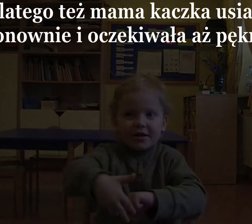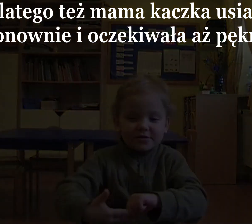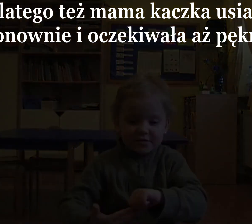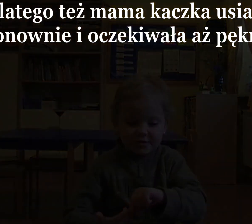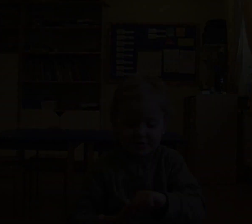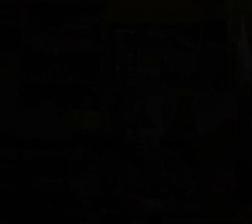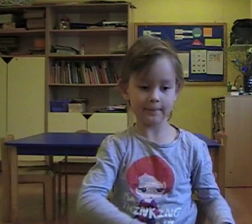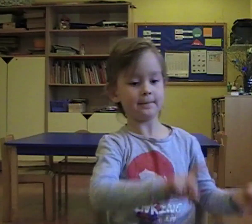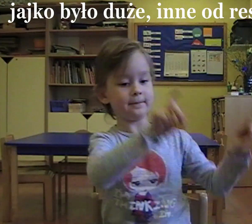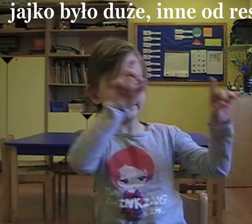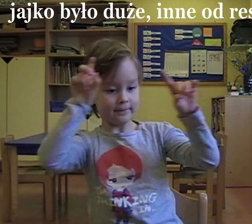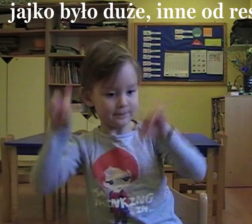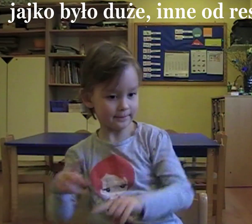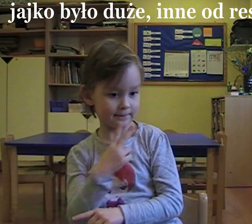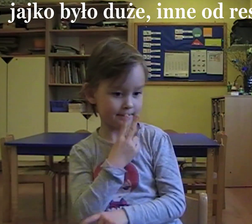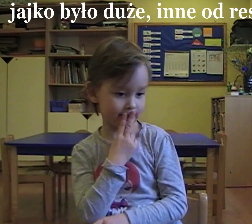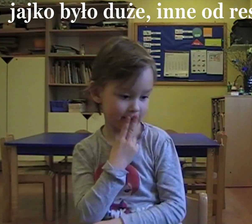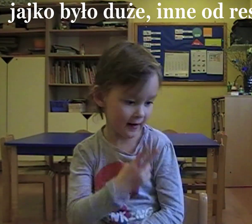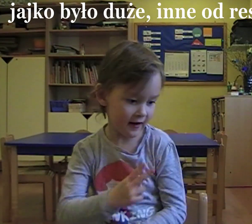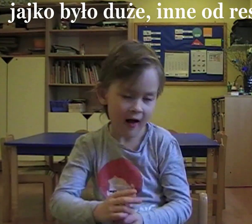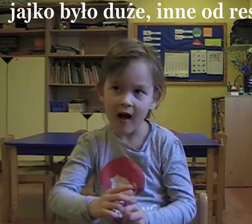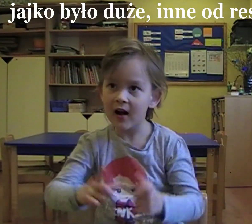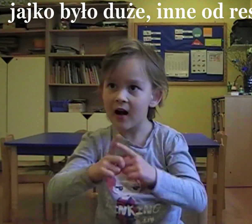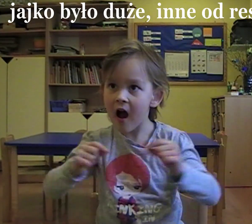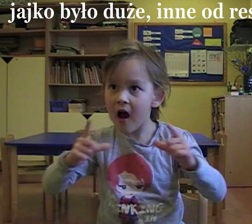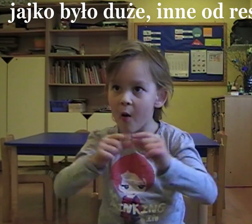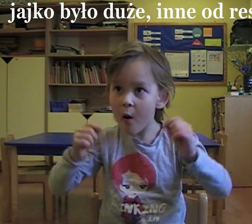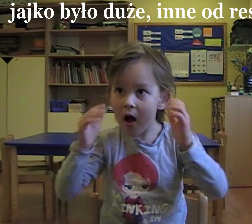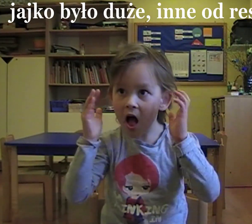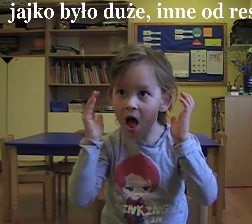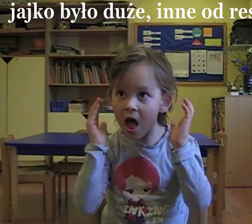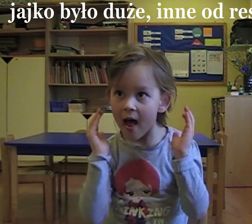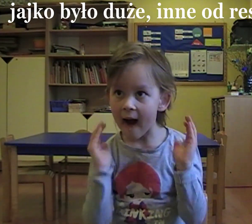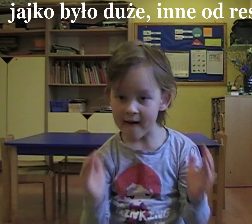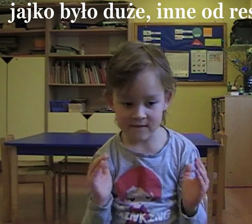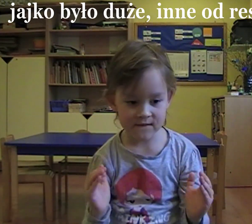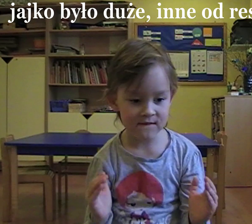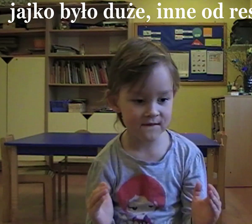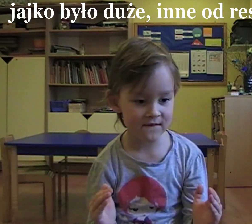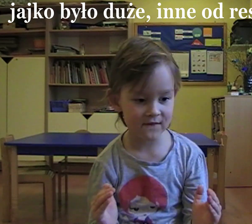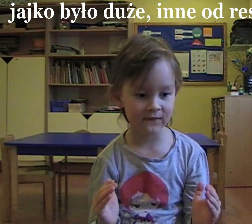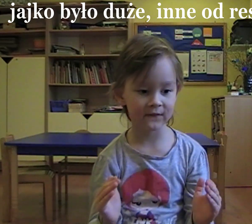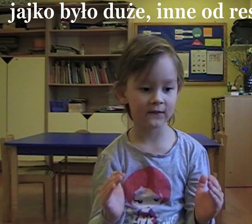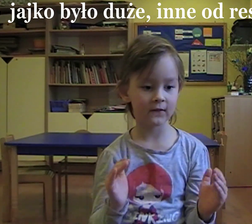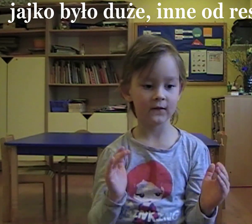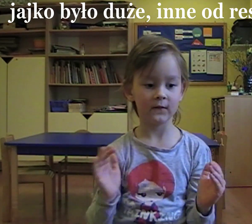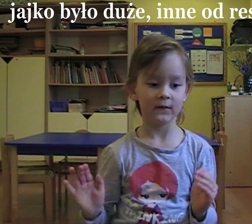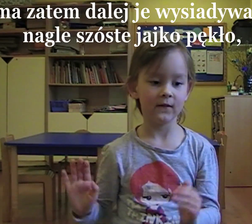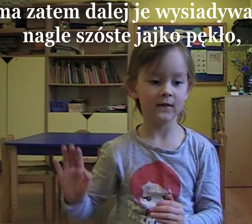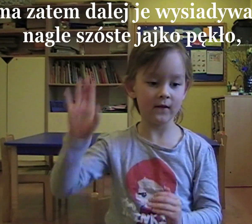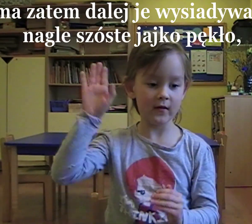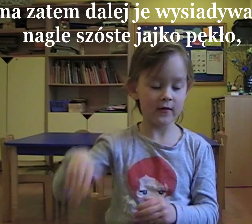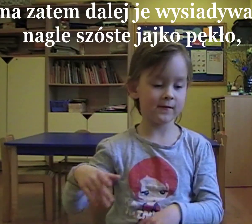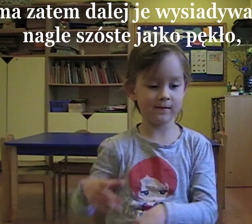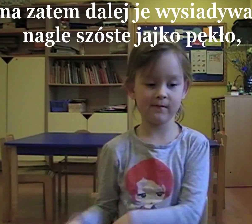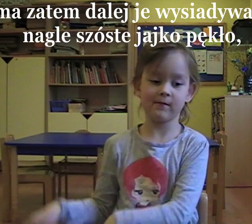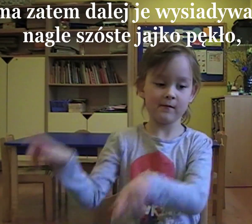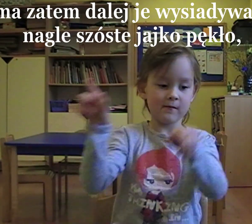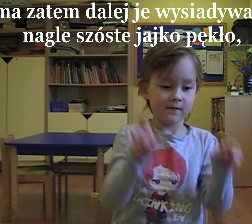To jajko było duże, inne od reszty. Mama